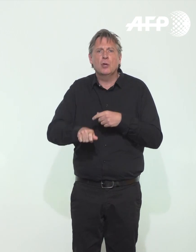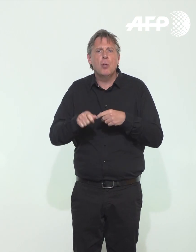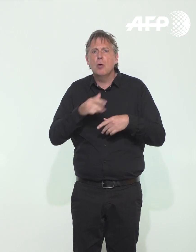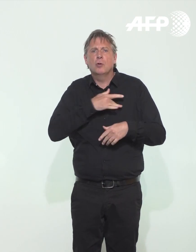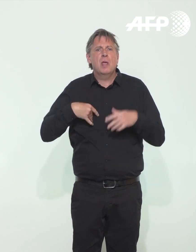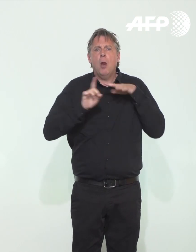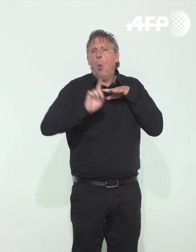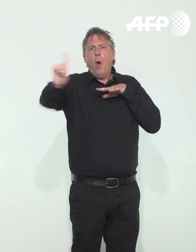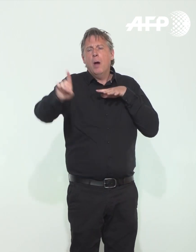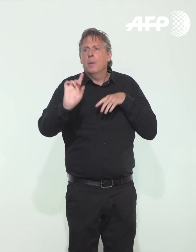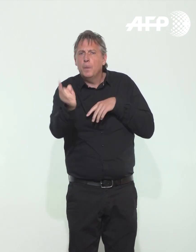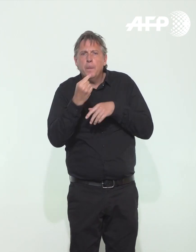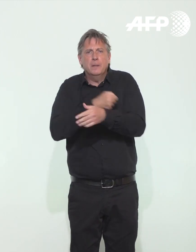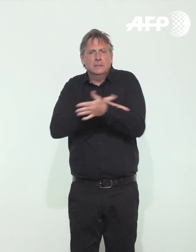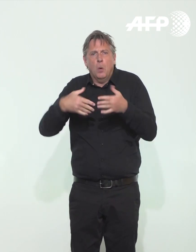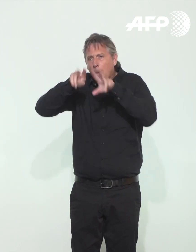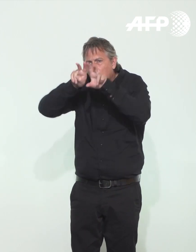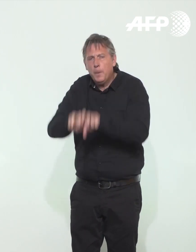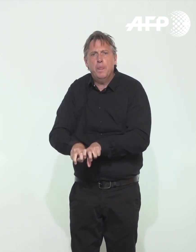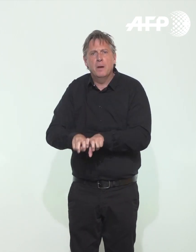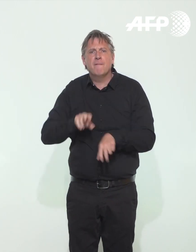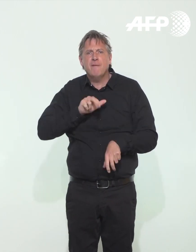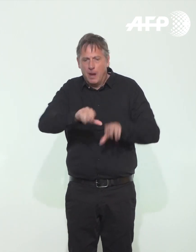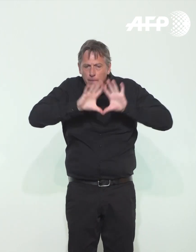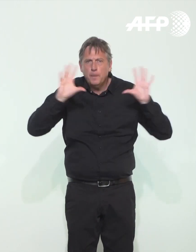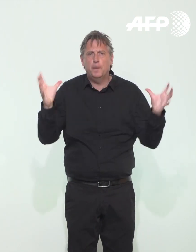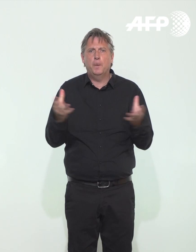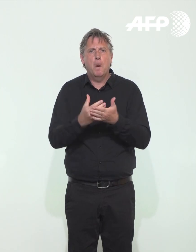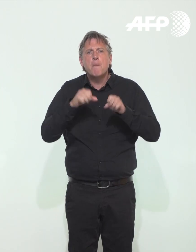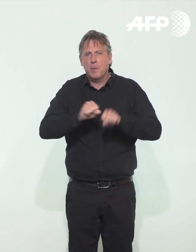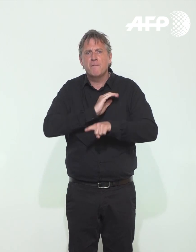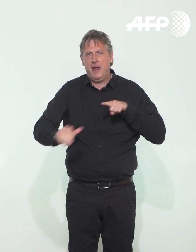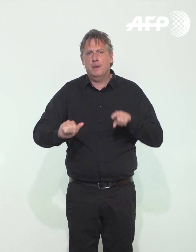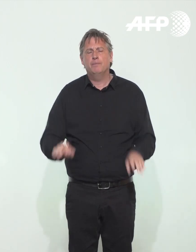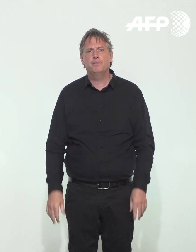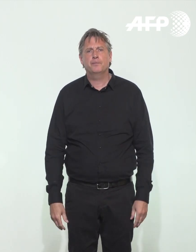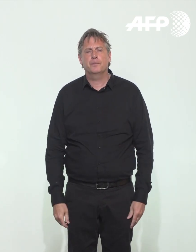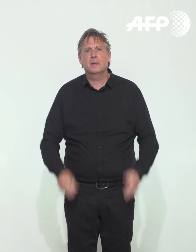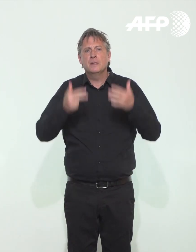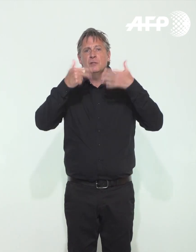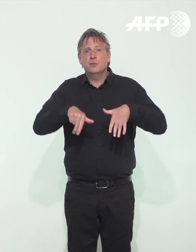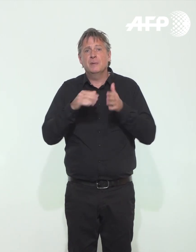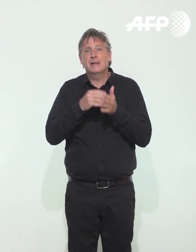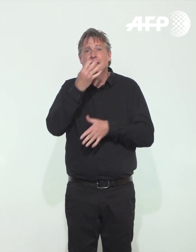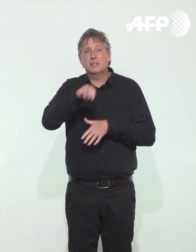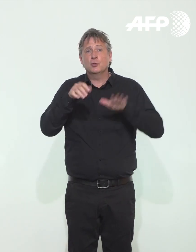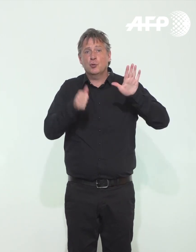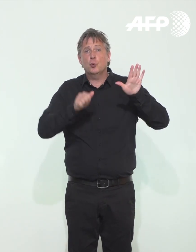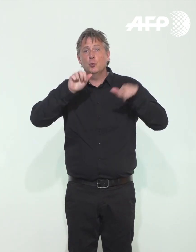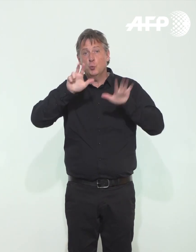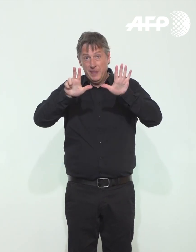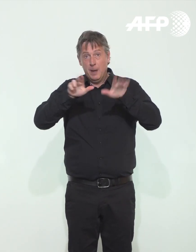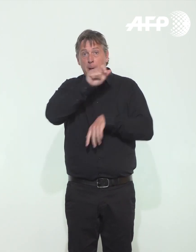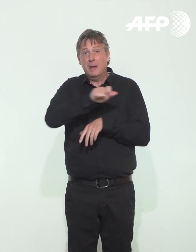santé. J'en arrive maintenant aux principaux chiffres du jour. 18 468 personnes sont encore